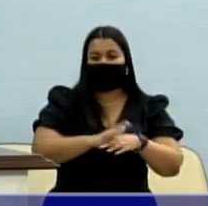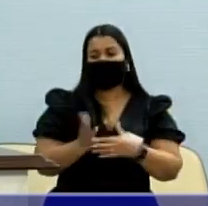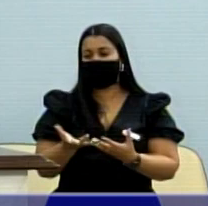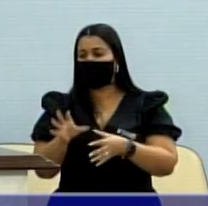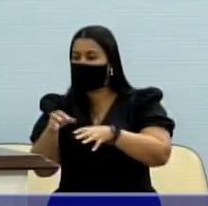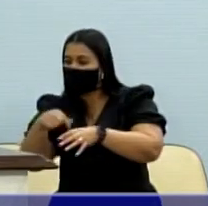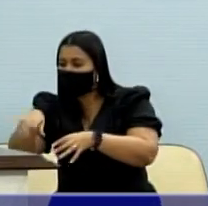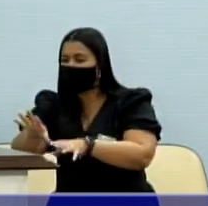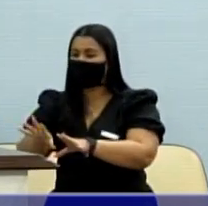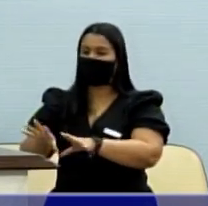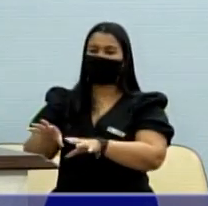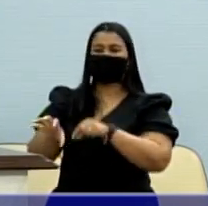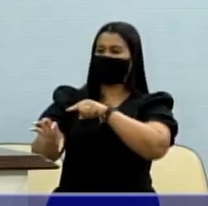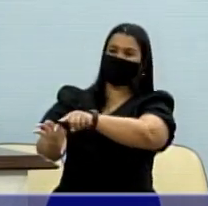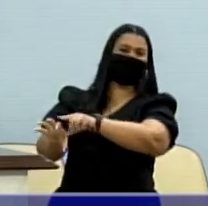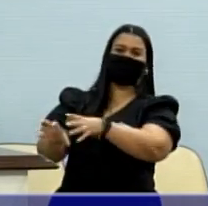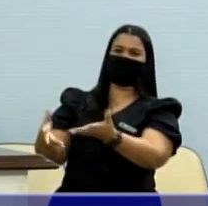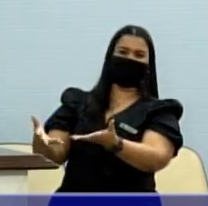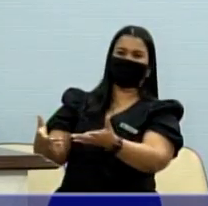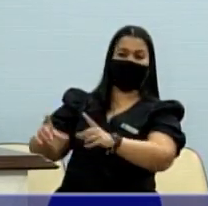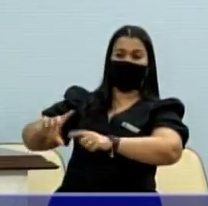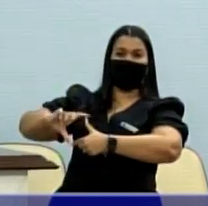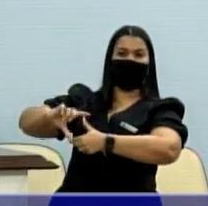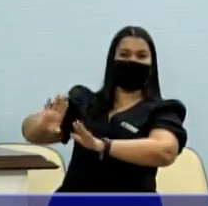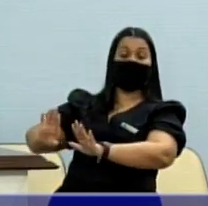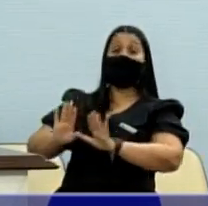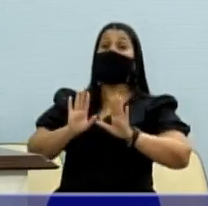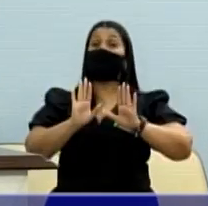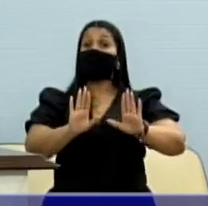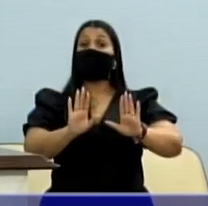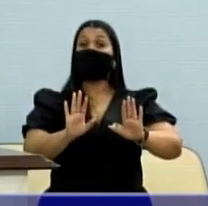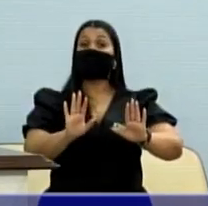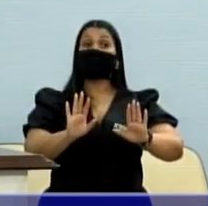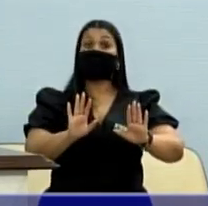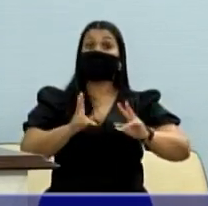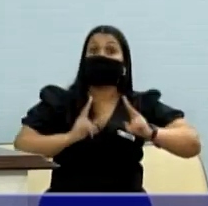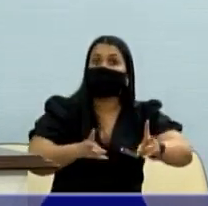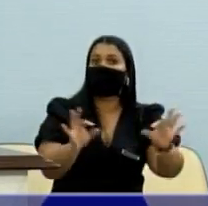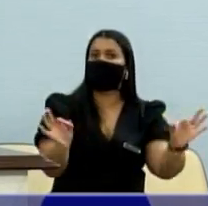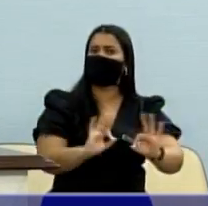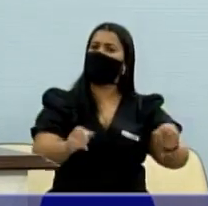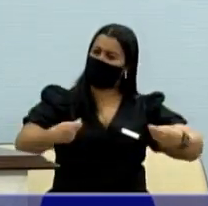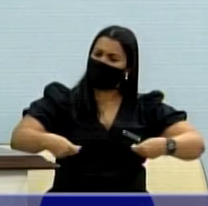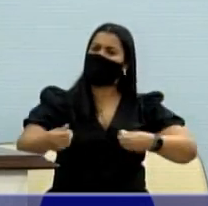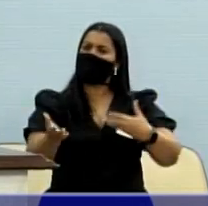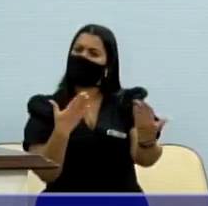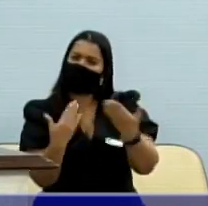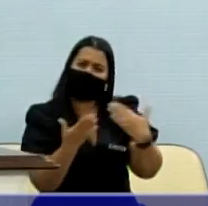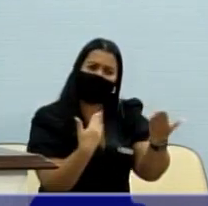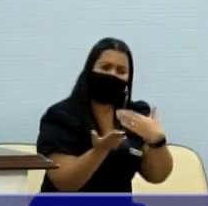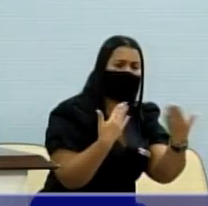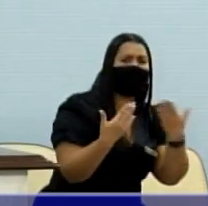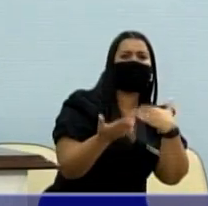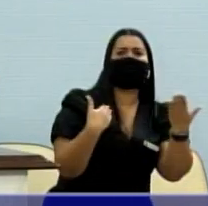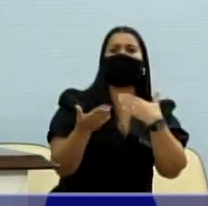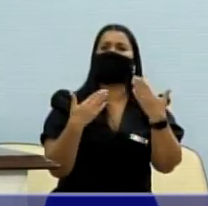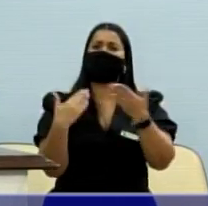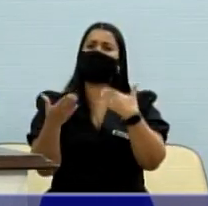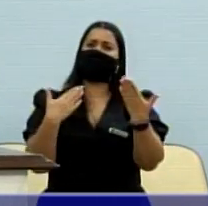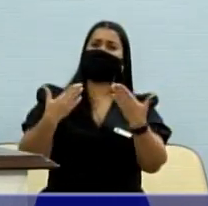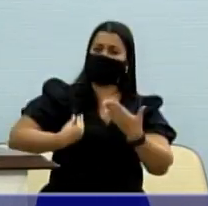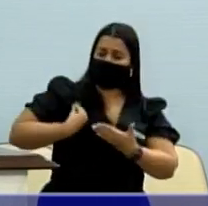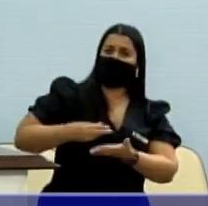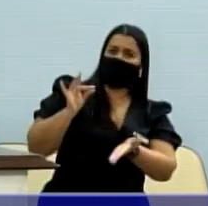é conservador. Às vezes pode até estar, mas não é. Que precisa de diálogo, precisa de falar da vida